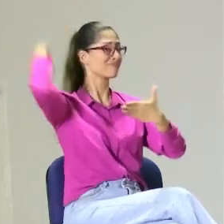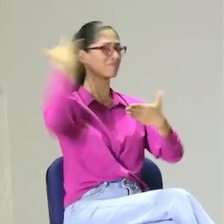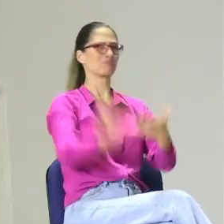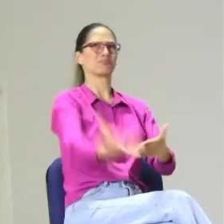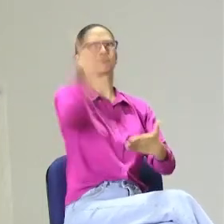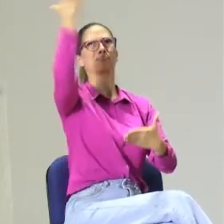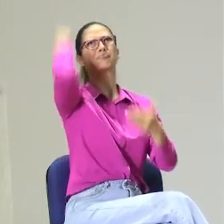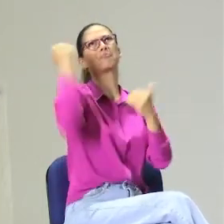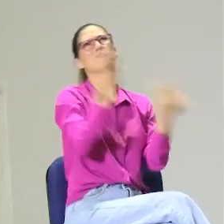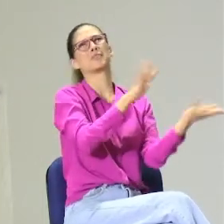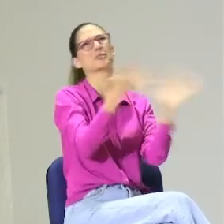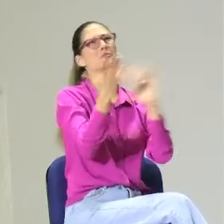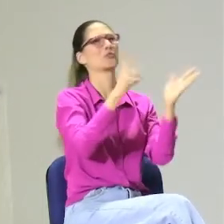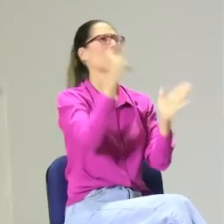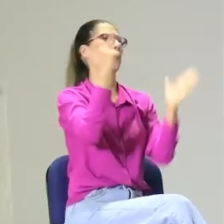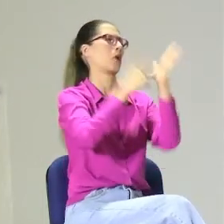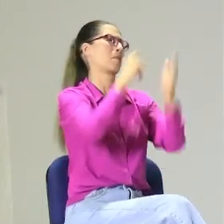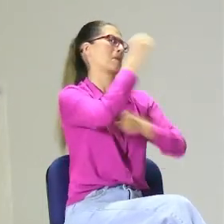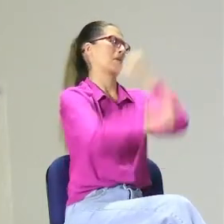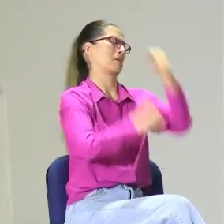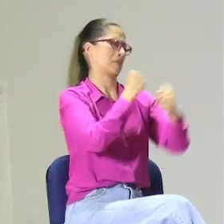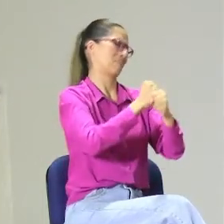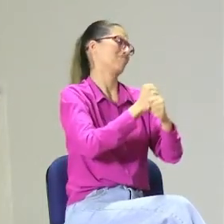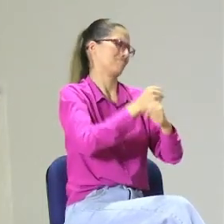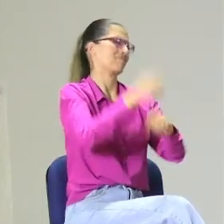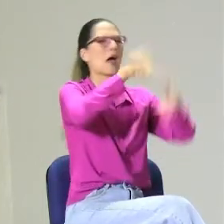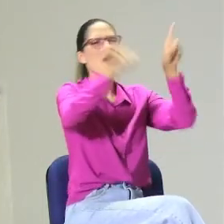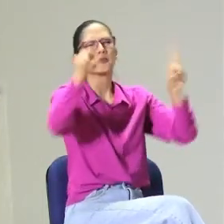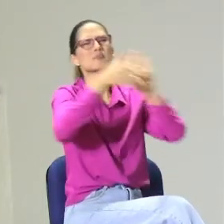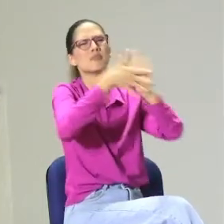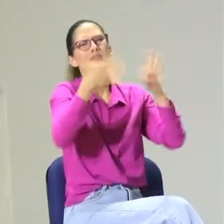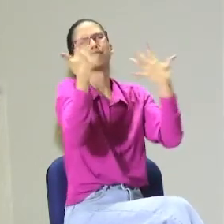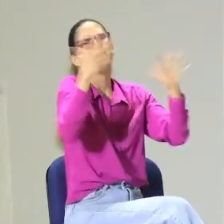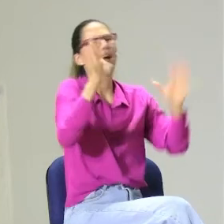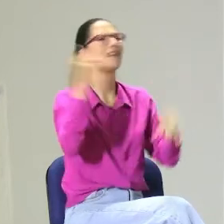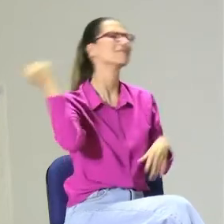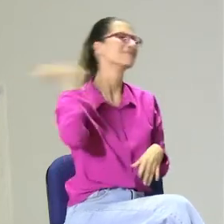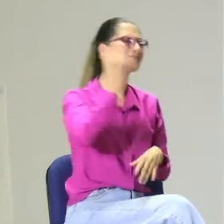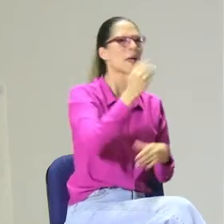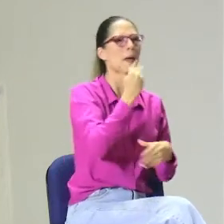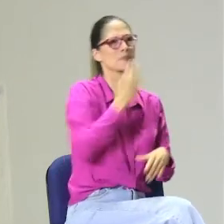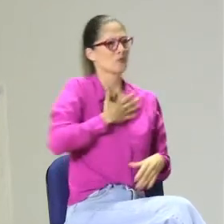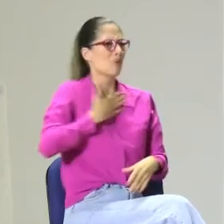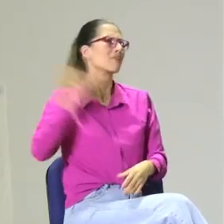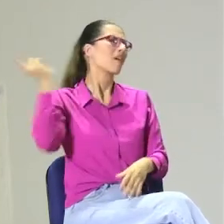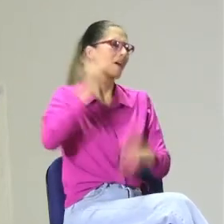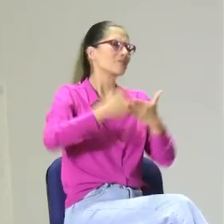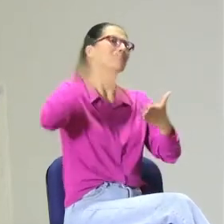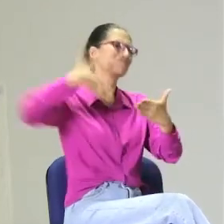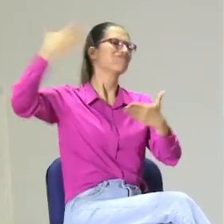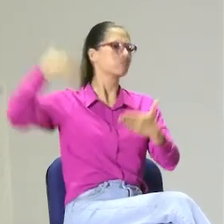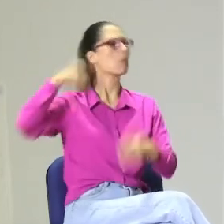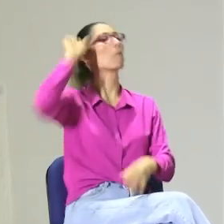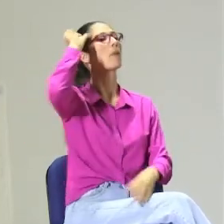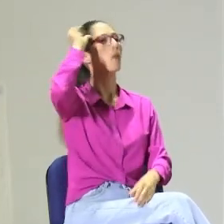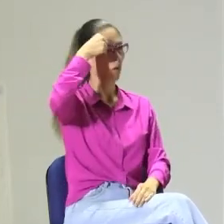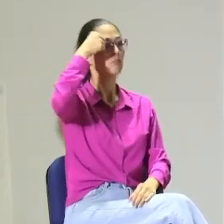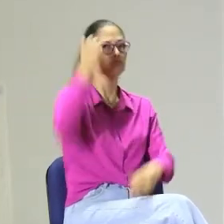educativas tengan invitados de las asociaciones. Yo recuerdo que hace, qué sé yo, en el 2000 había modelos lingüísticos y yo